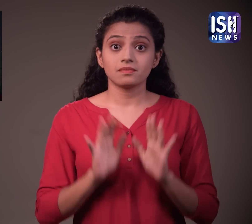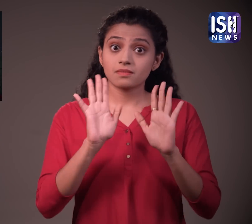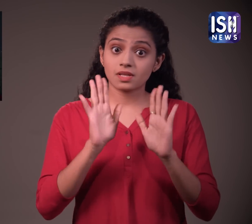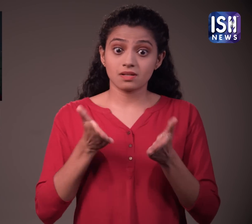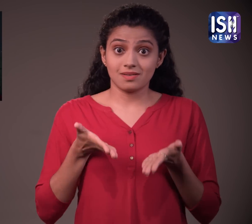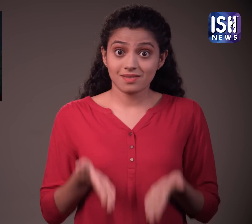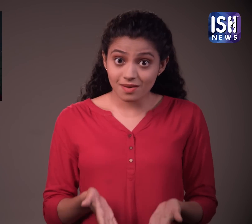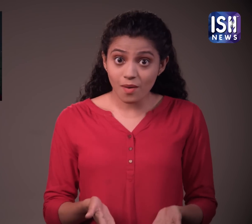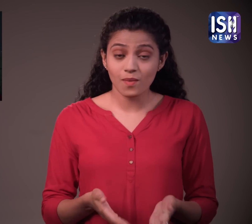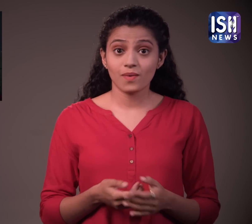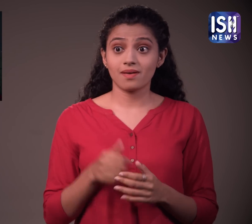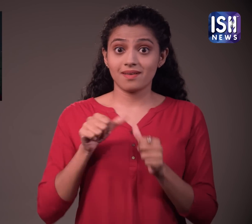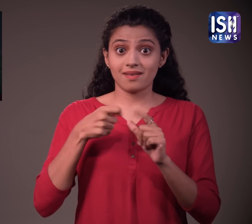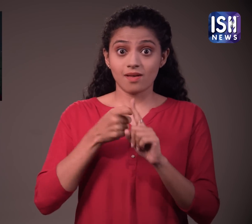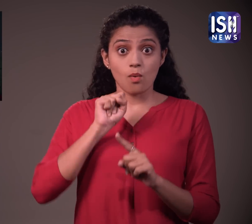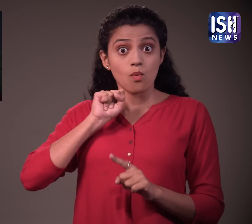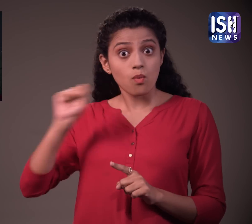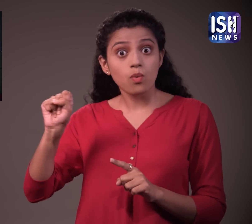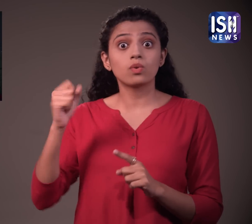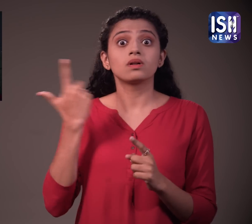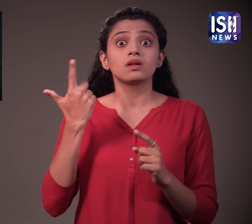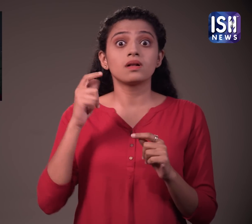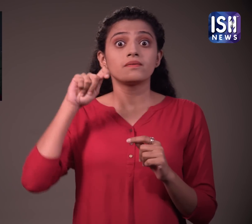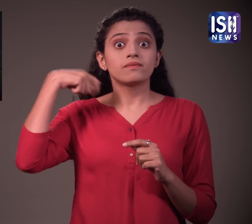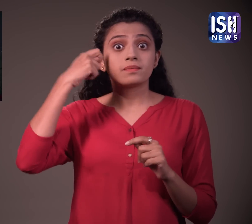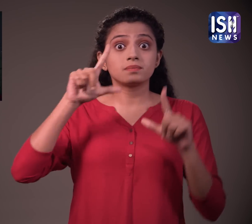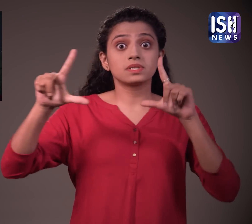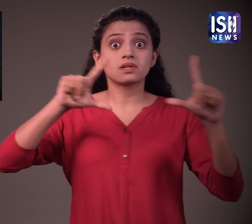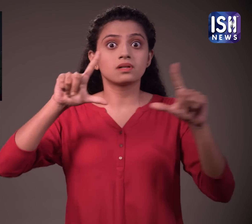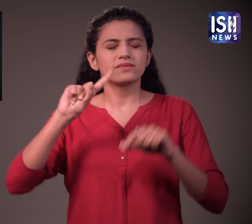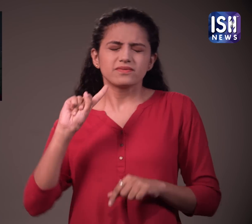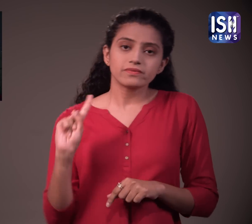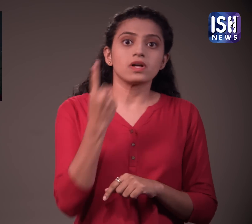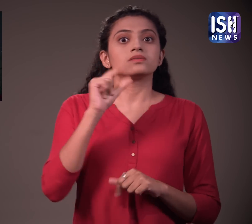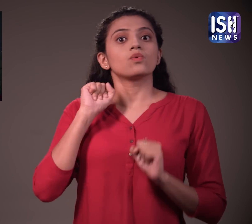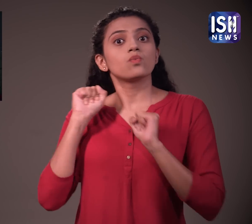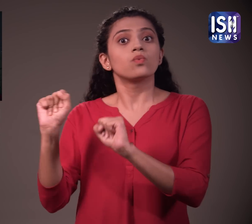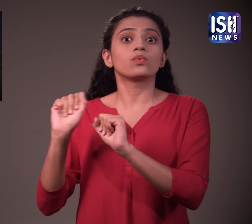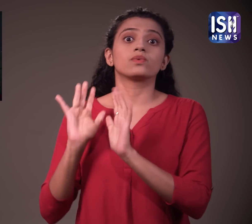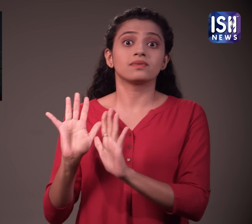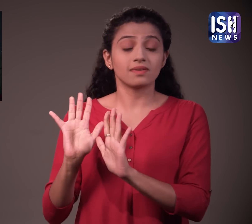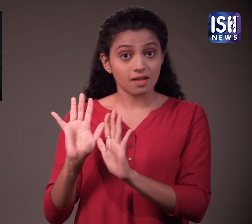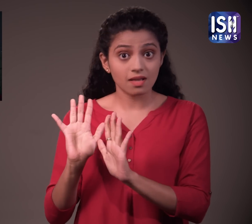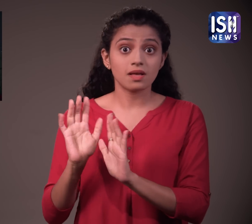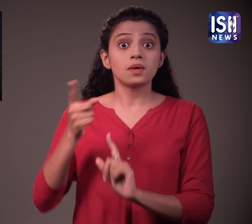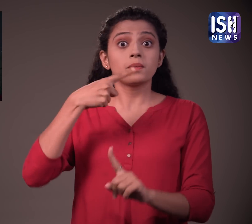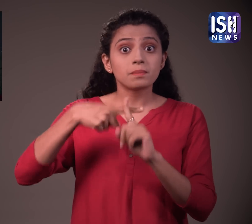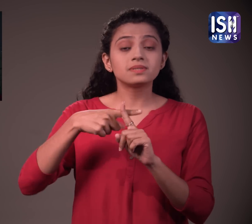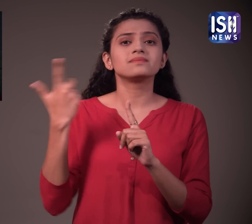आर्यन खान अपने निर्देशन के शुरुवात भी करने के लिए पूरी तरह तयार है। युवा